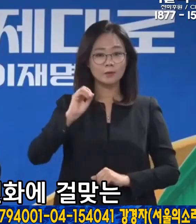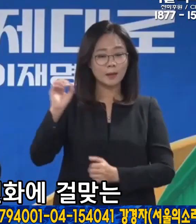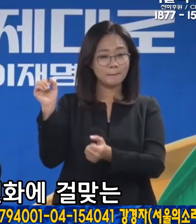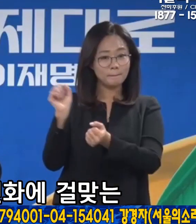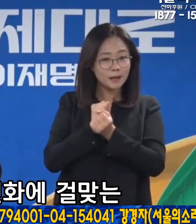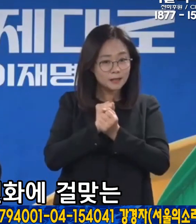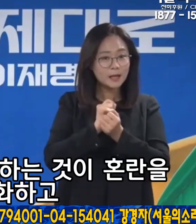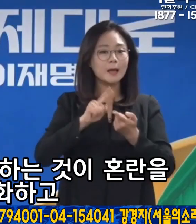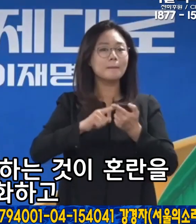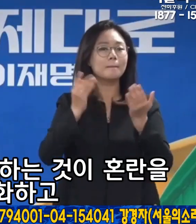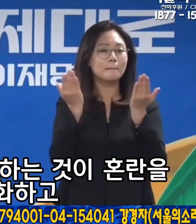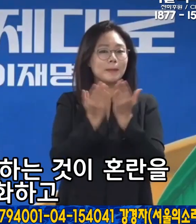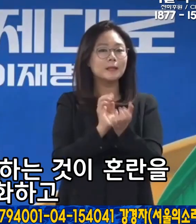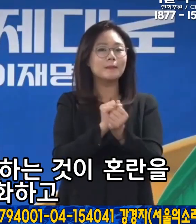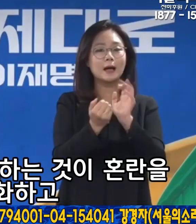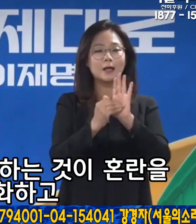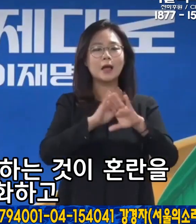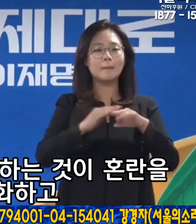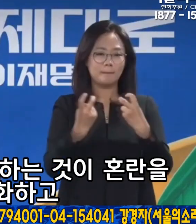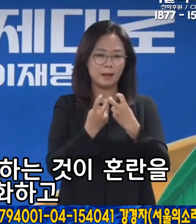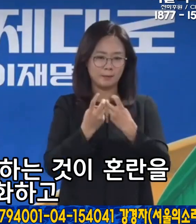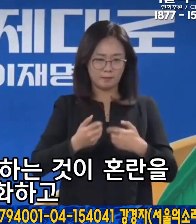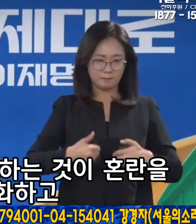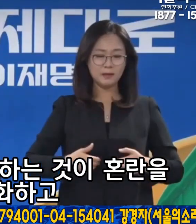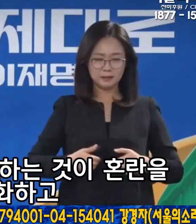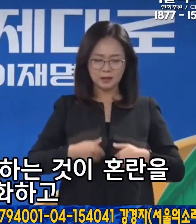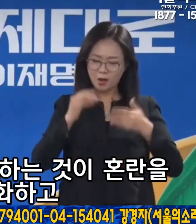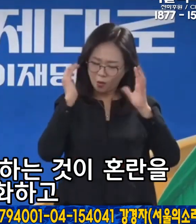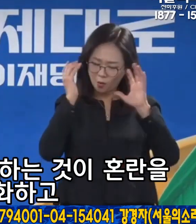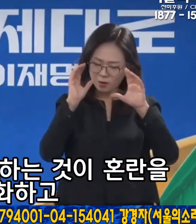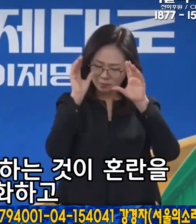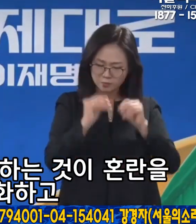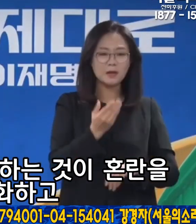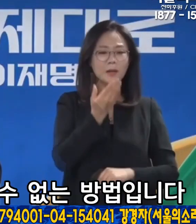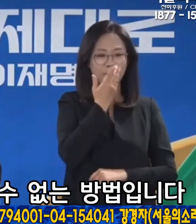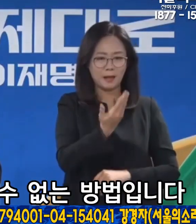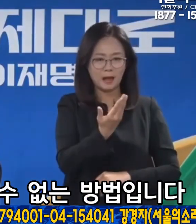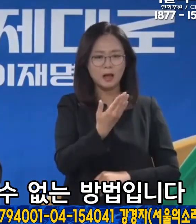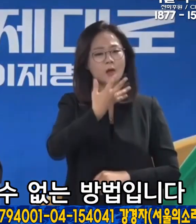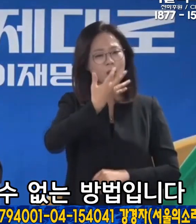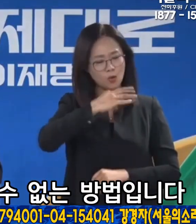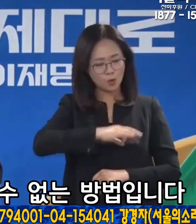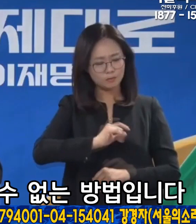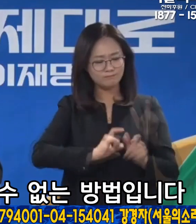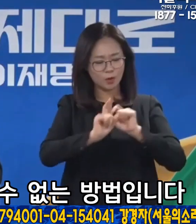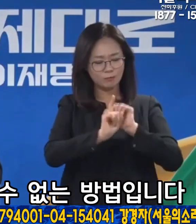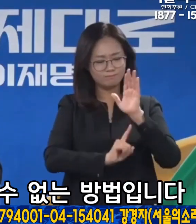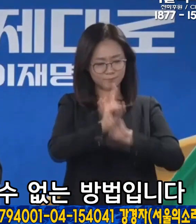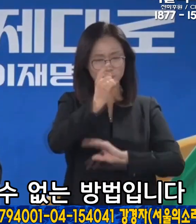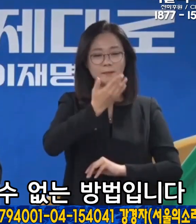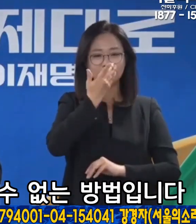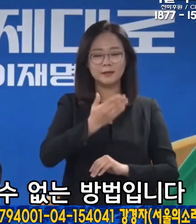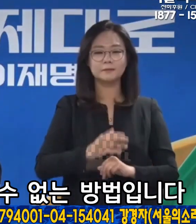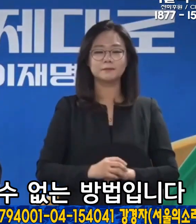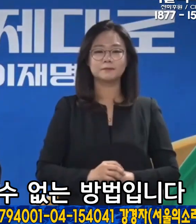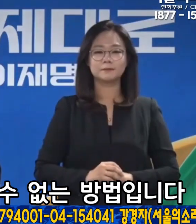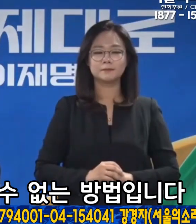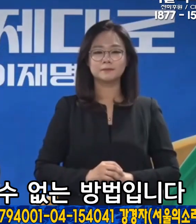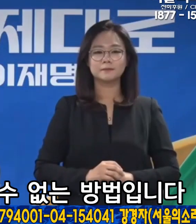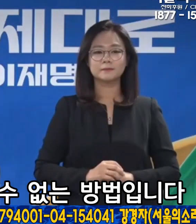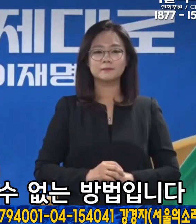오미크론 변이에 걸맞는 방역 대책을 마련하는 것이 혼란은 최소화하고 효율은 극대화할 수 없는